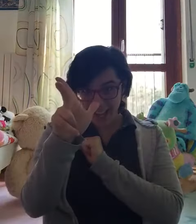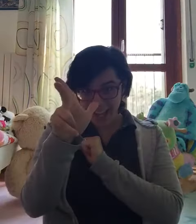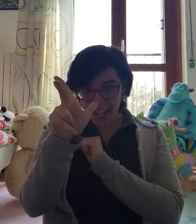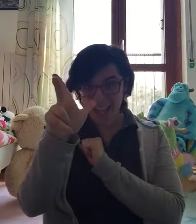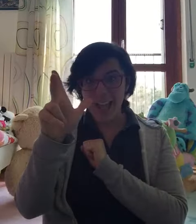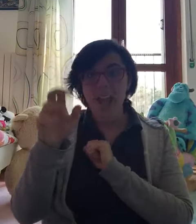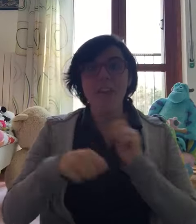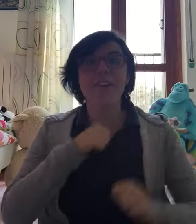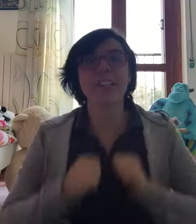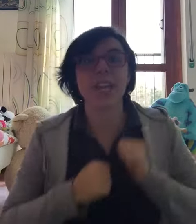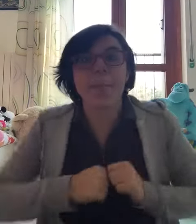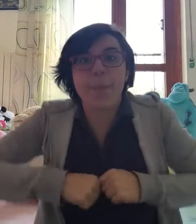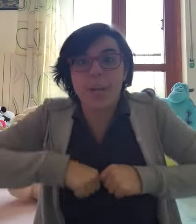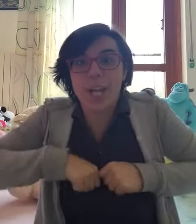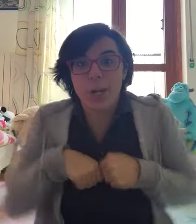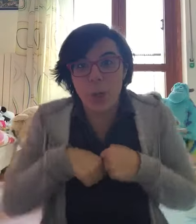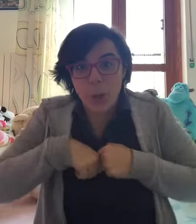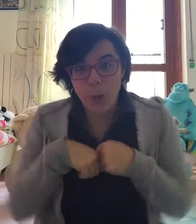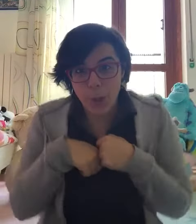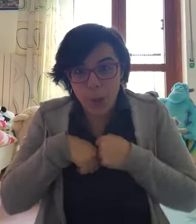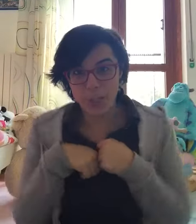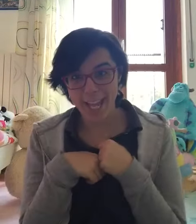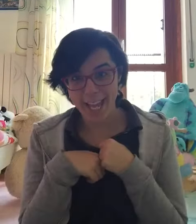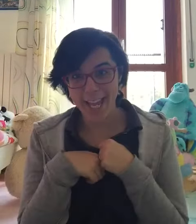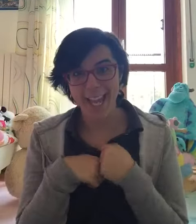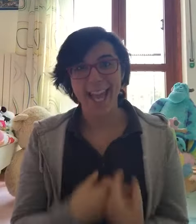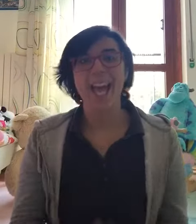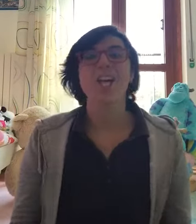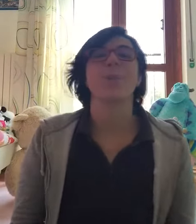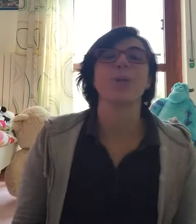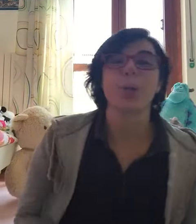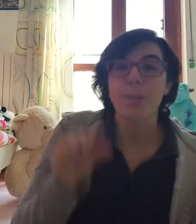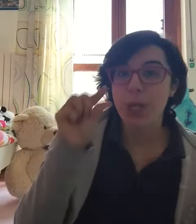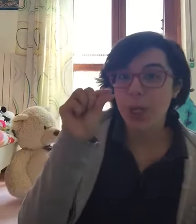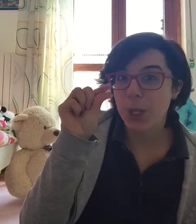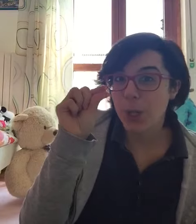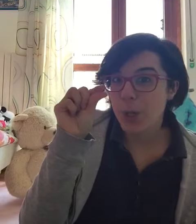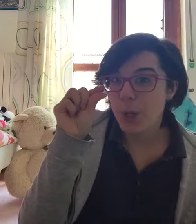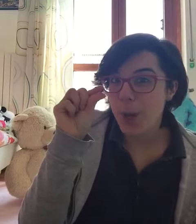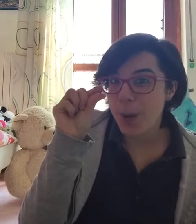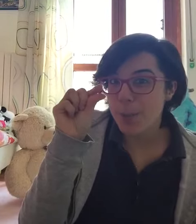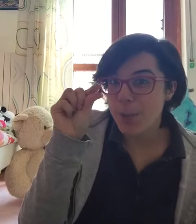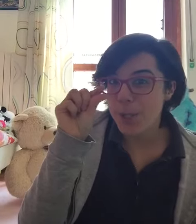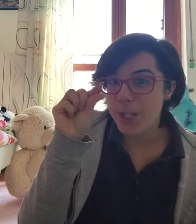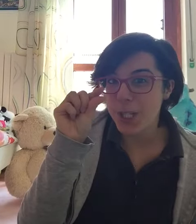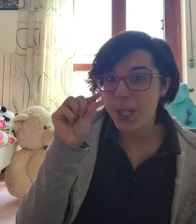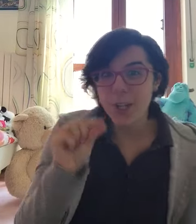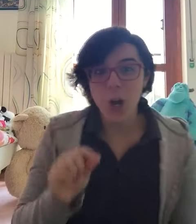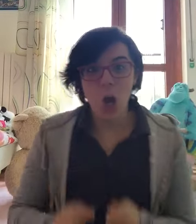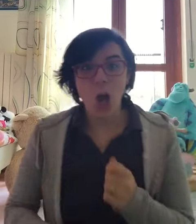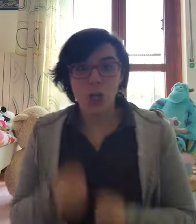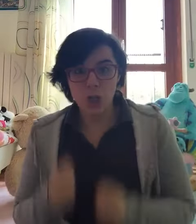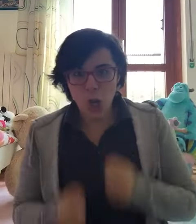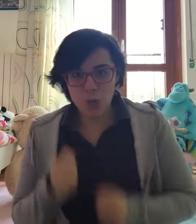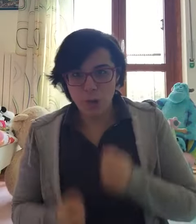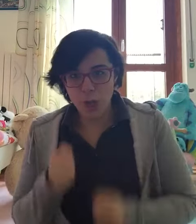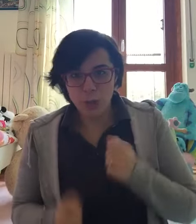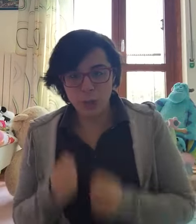e fa sempre cocco-dè. Poi c'è un piccolo pulcino giallo svelto